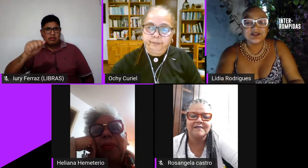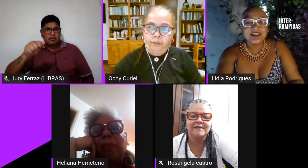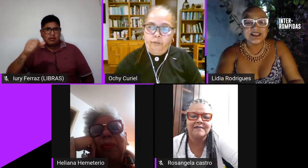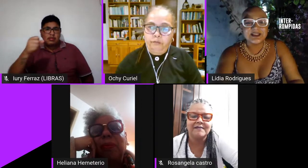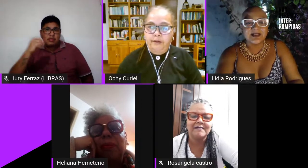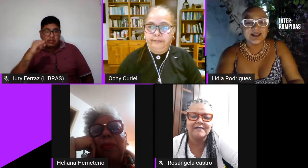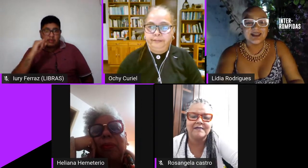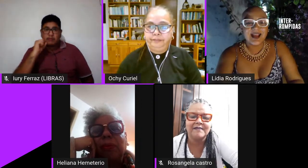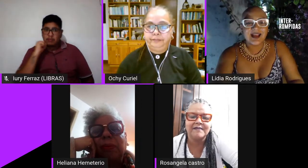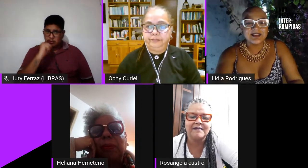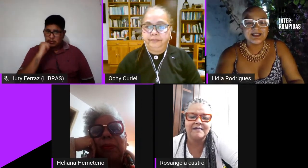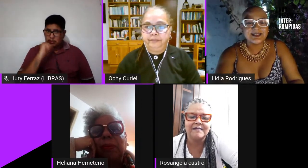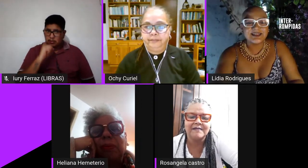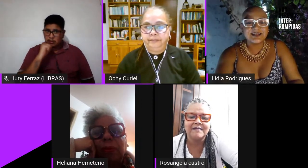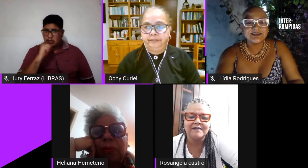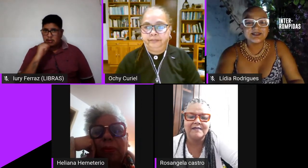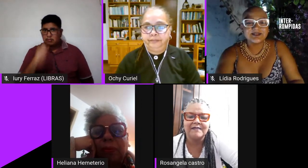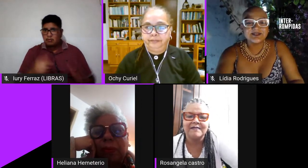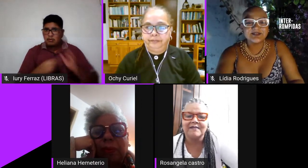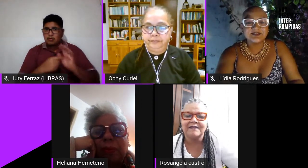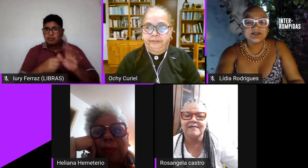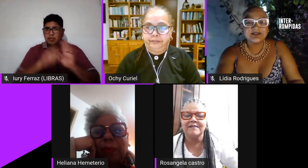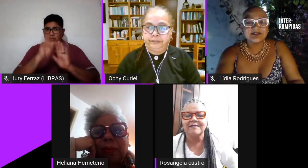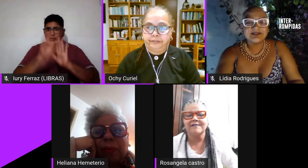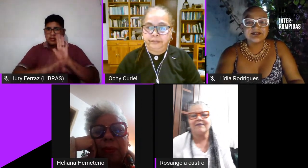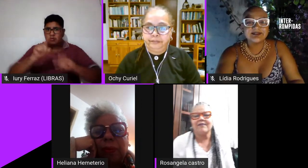estos textos y estos materiales